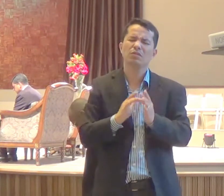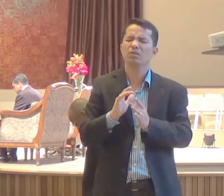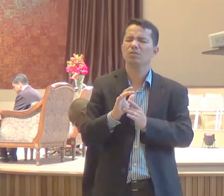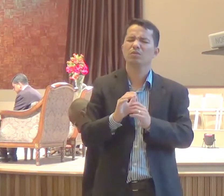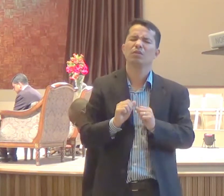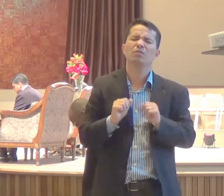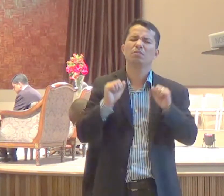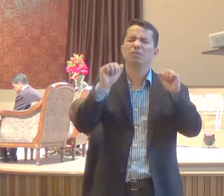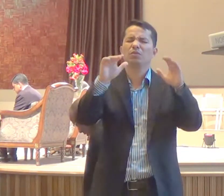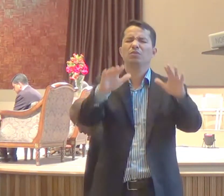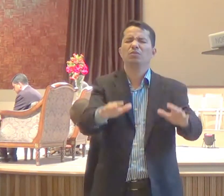Amém.